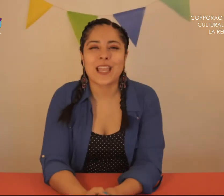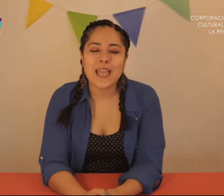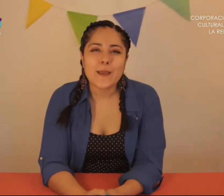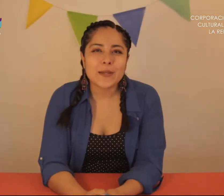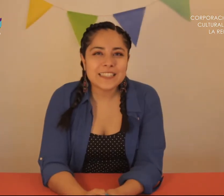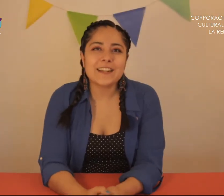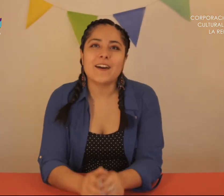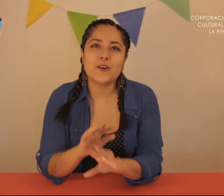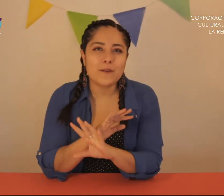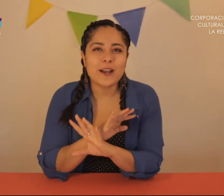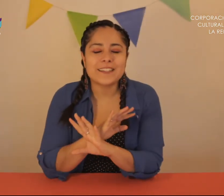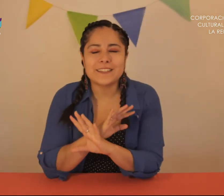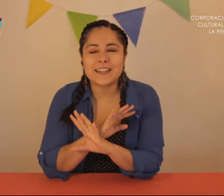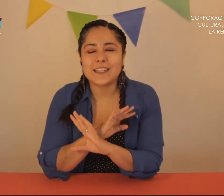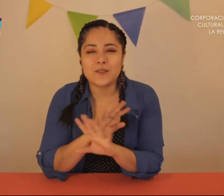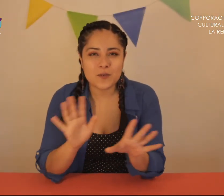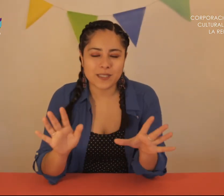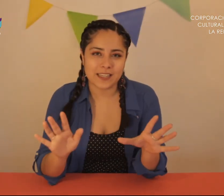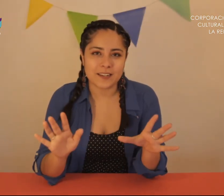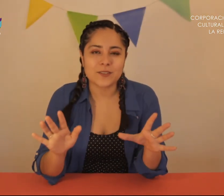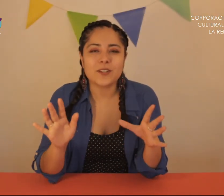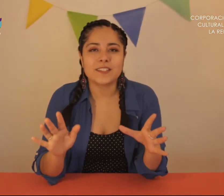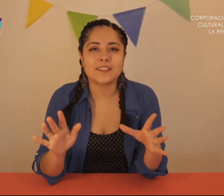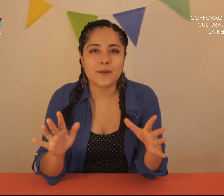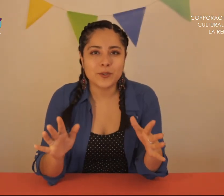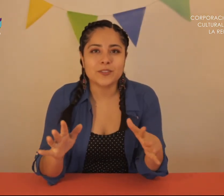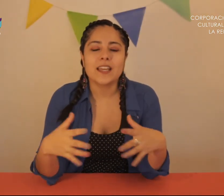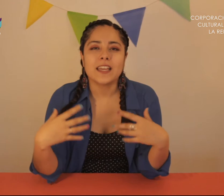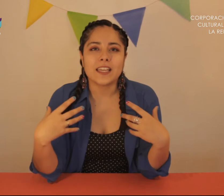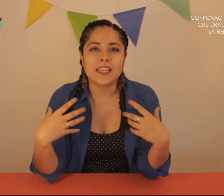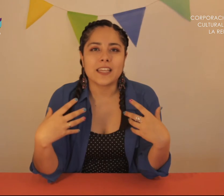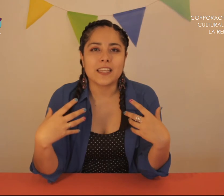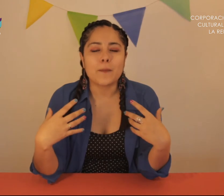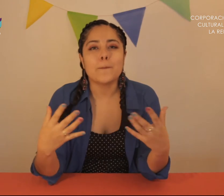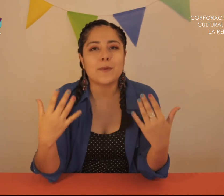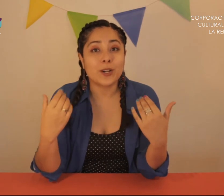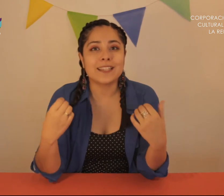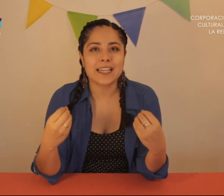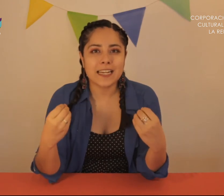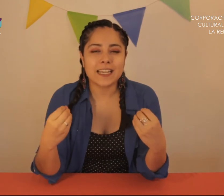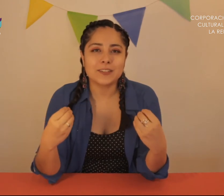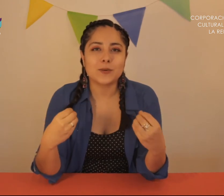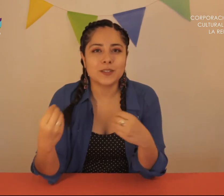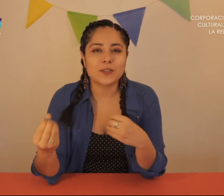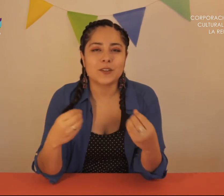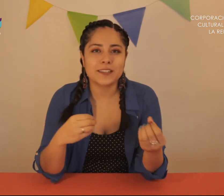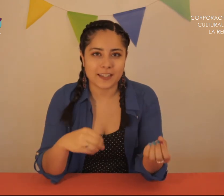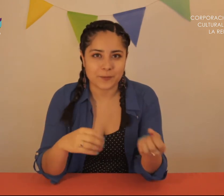Para este trabajo no vamos a necesitar ningún material, solo necesitamos memorizar estos cuentos que yo les traje.